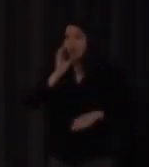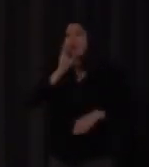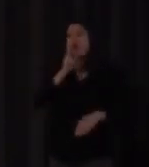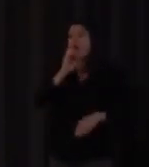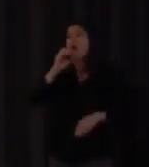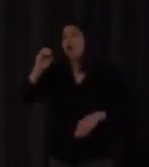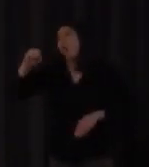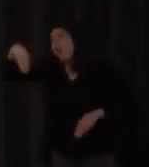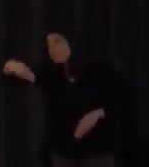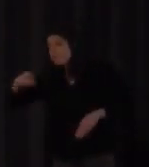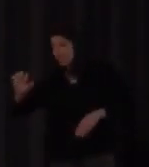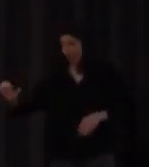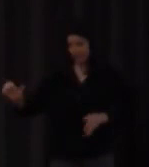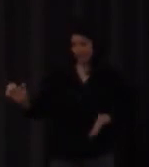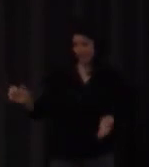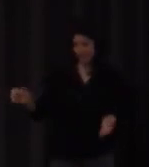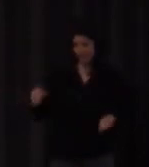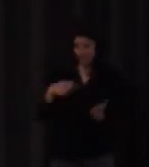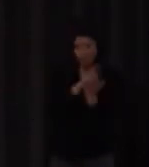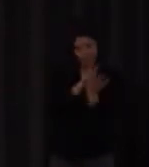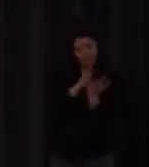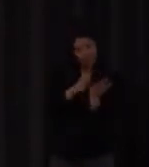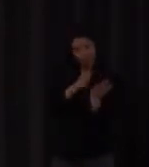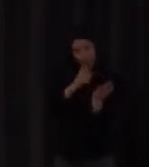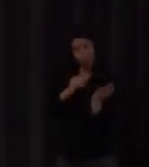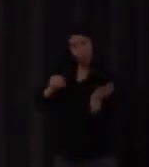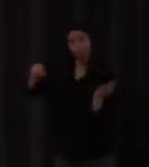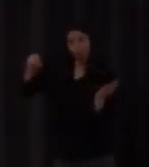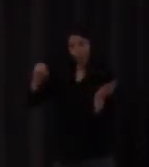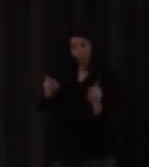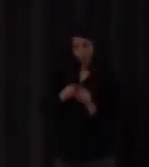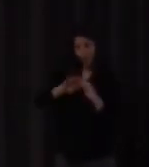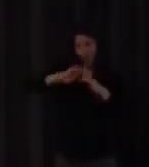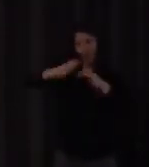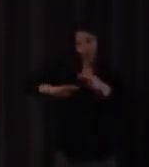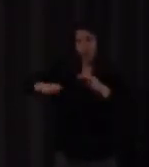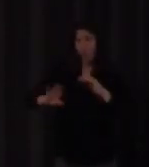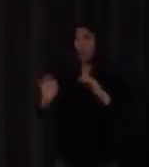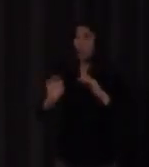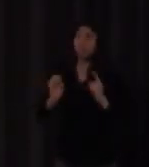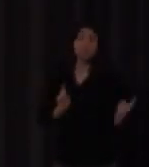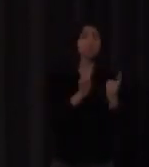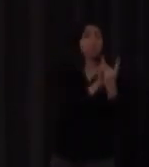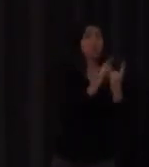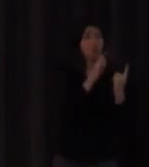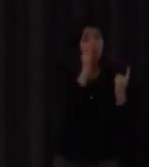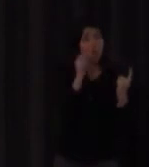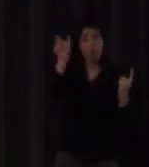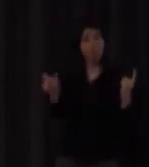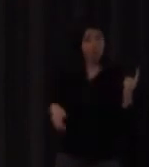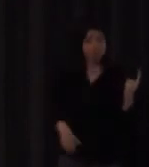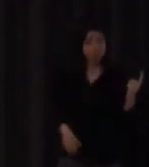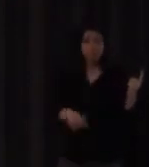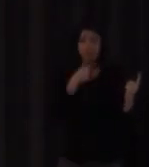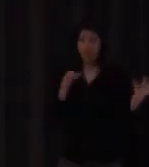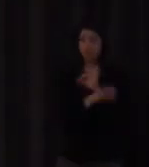mejor tengo mucha menos gracia al leerlo que cualquiera de ustedes que se dijese un hombre y lo hiciese sin apenas gracia